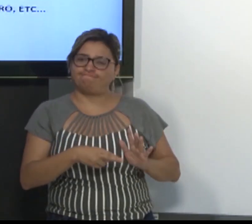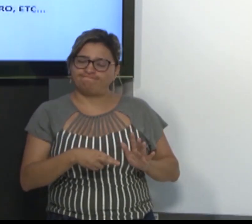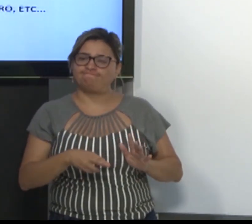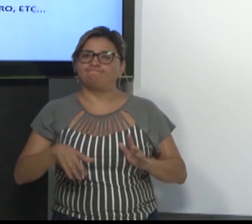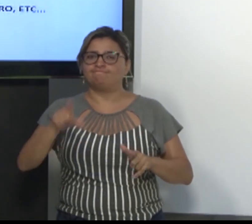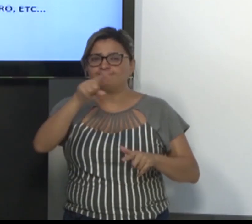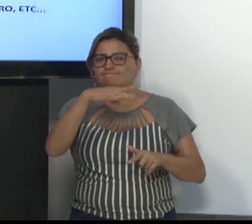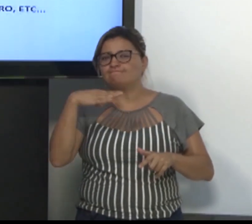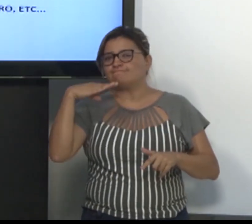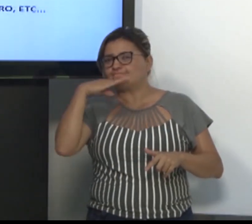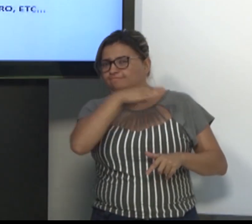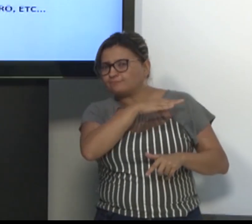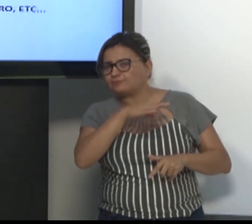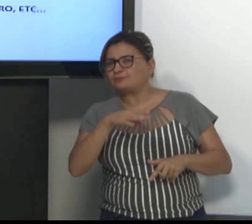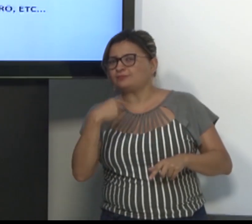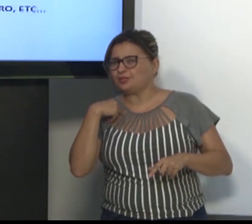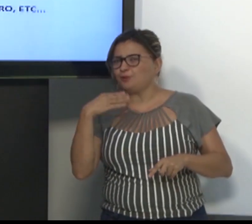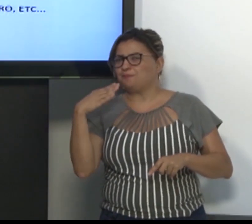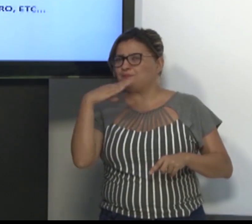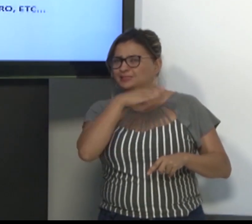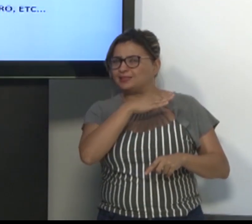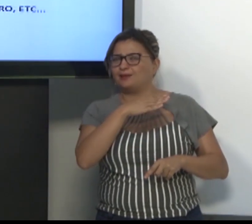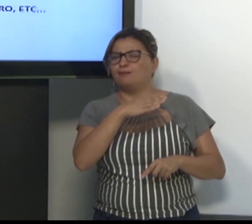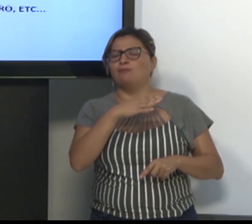na condição de dominância,